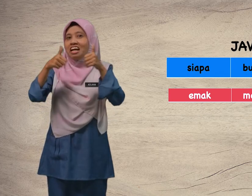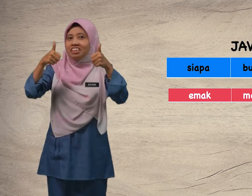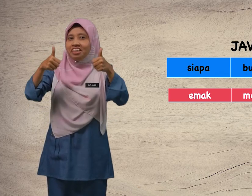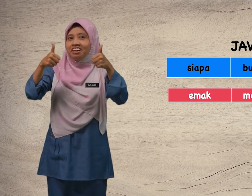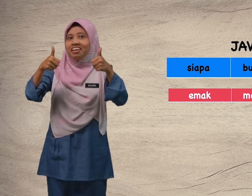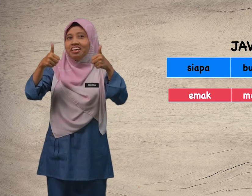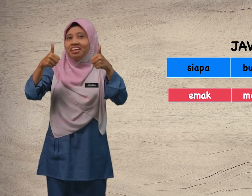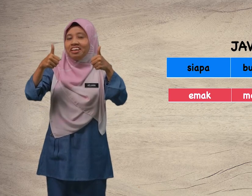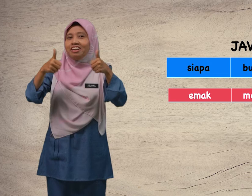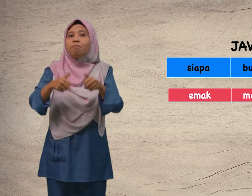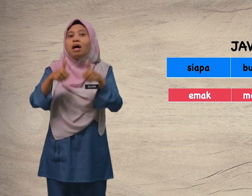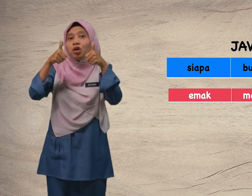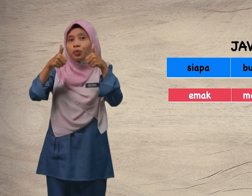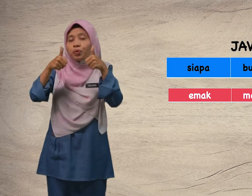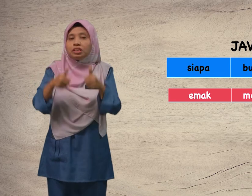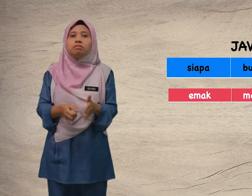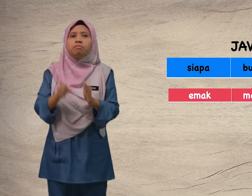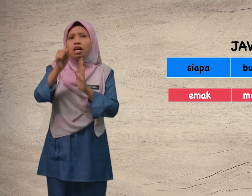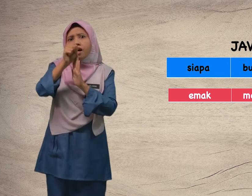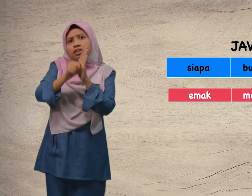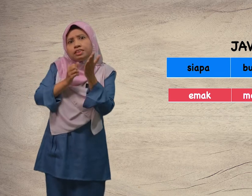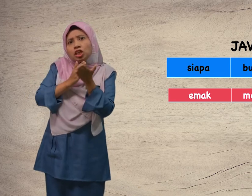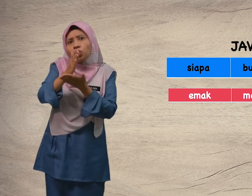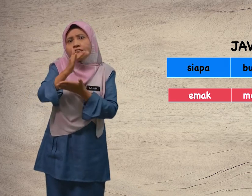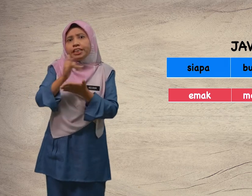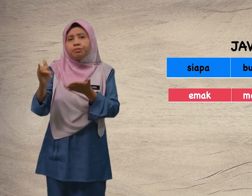Tahniah. Bagus. Seterusnya,